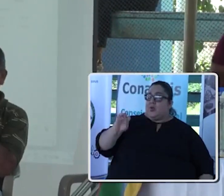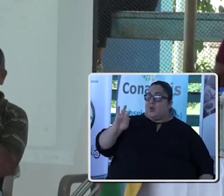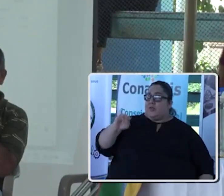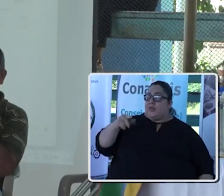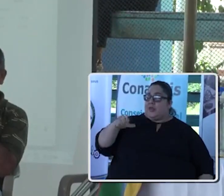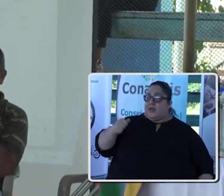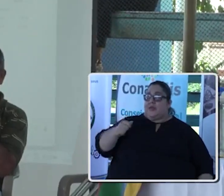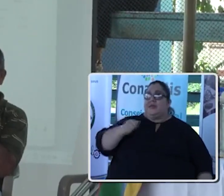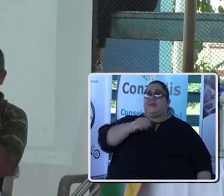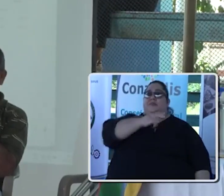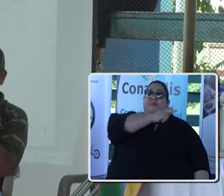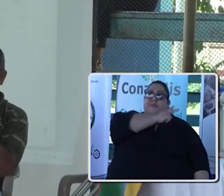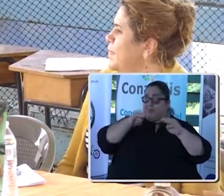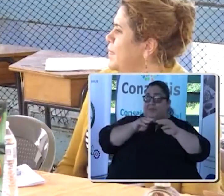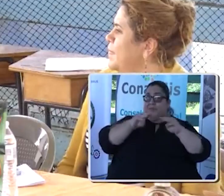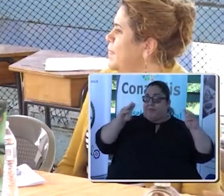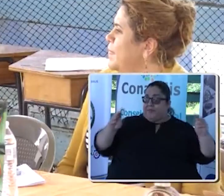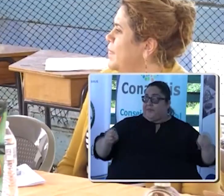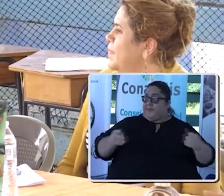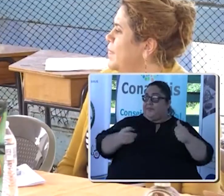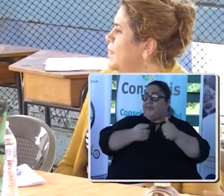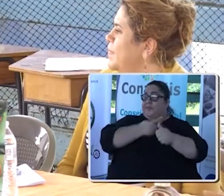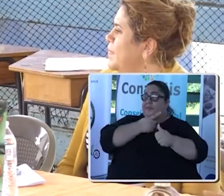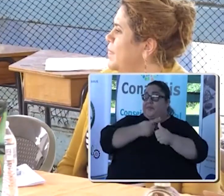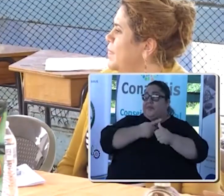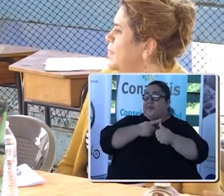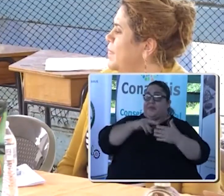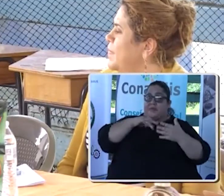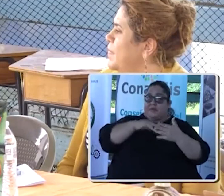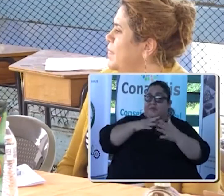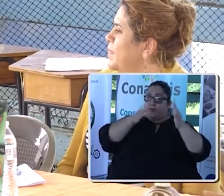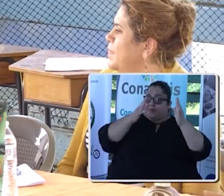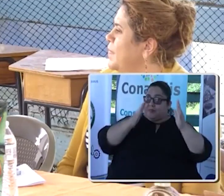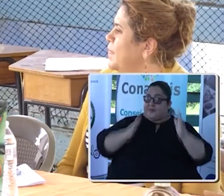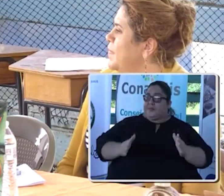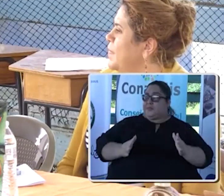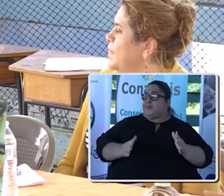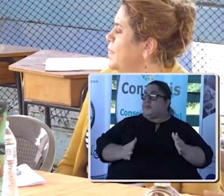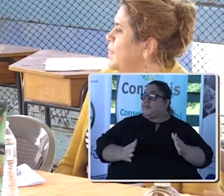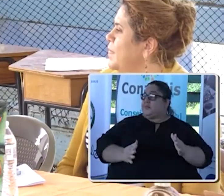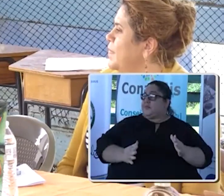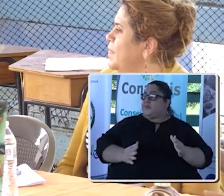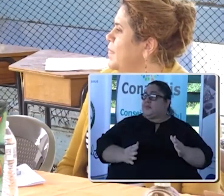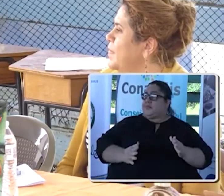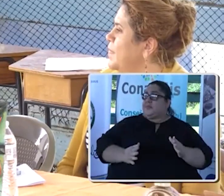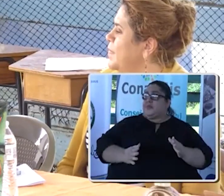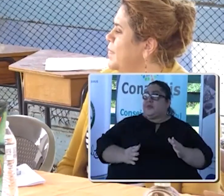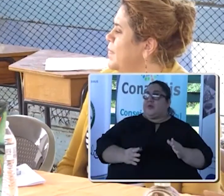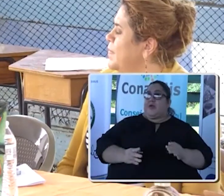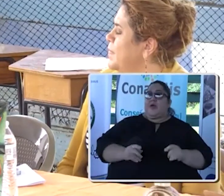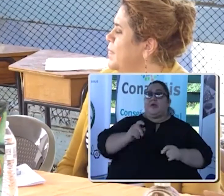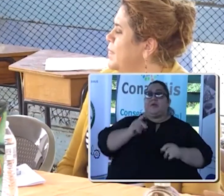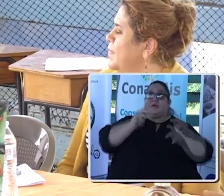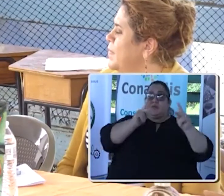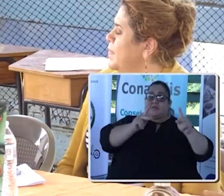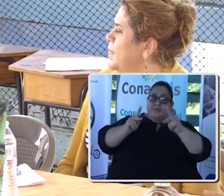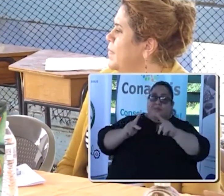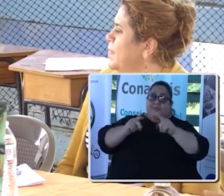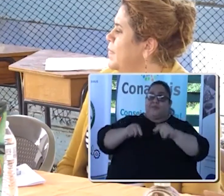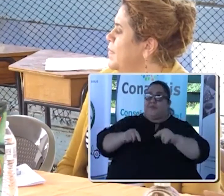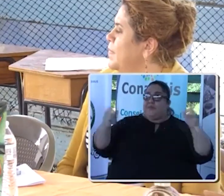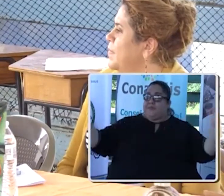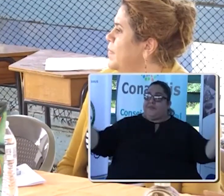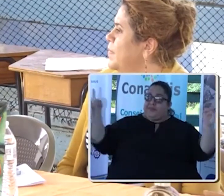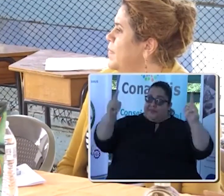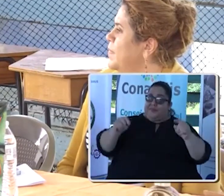En la celebración del Día Nacional de la Persona con Discapacidad Este 2023, el Consejo